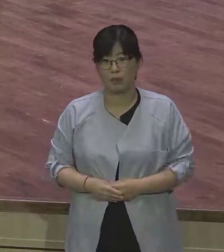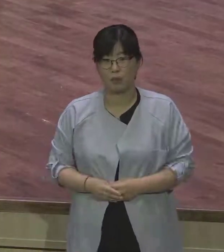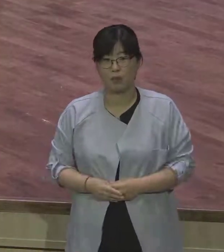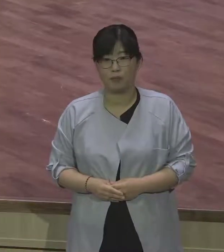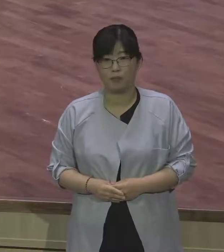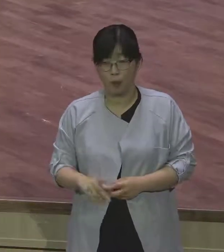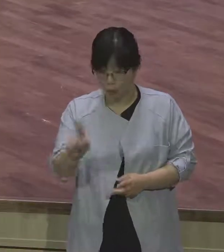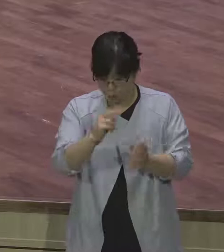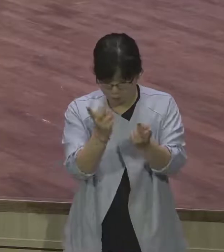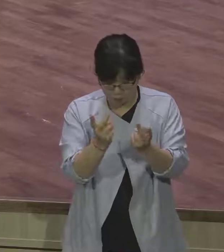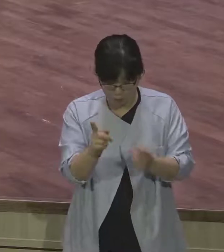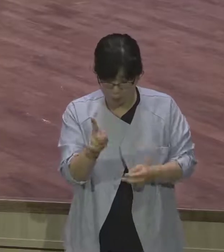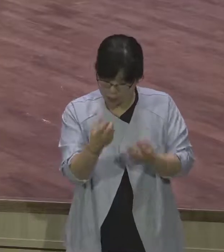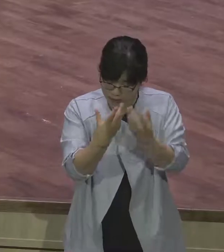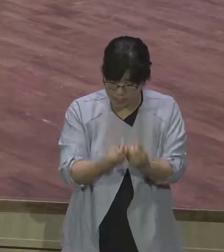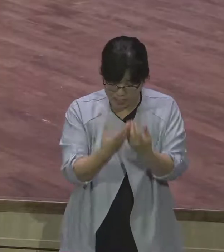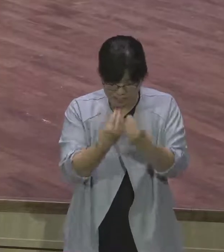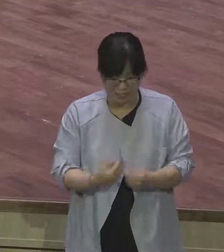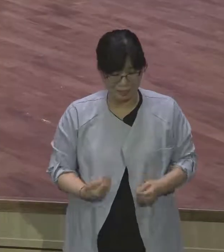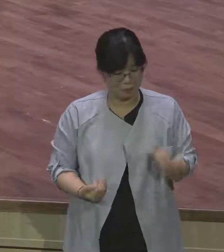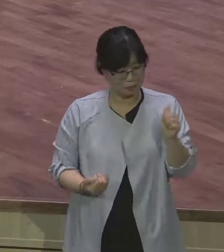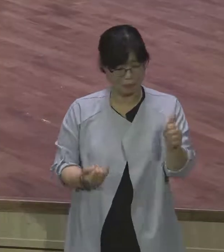아무것도 문제가 되지 않아요.